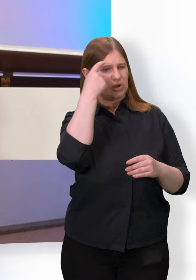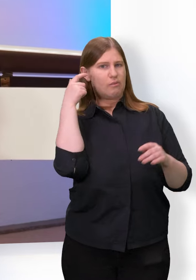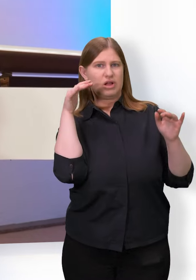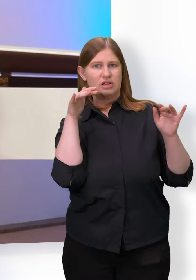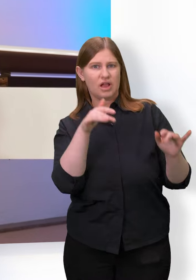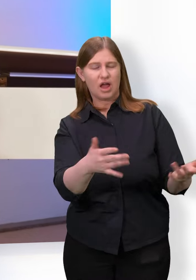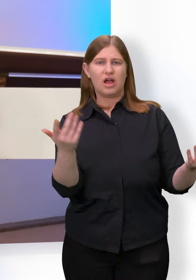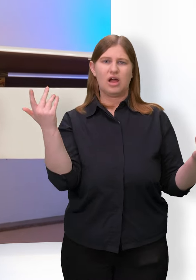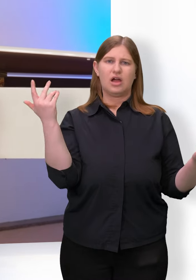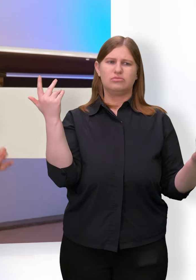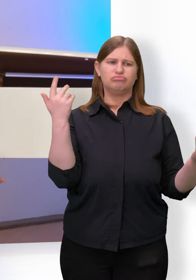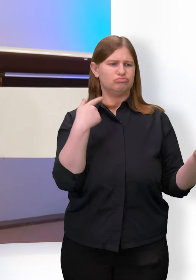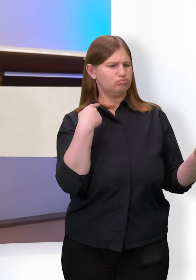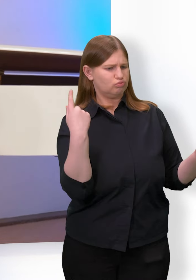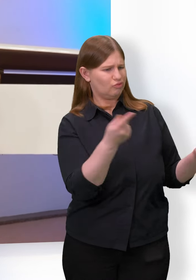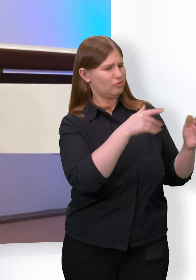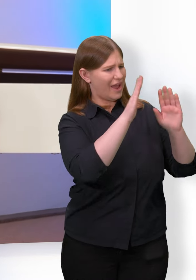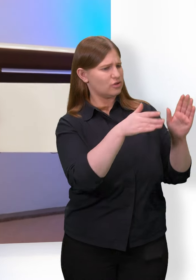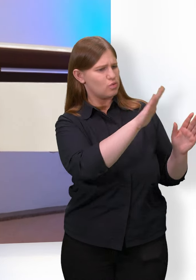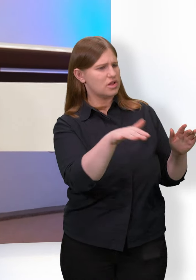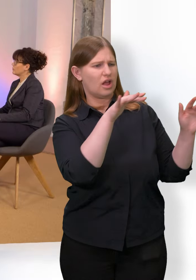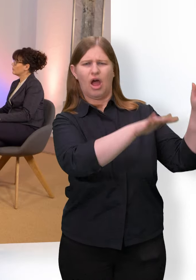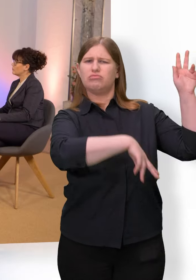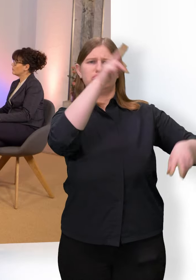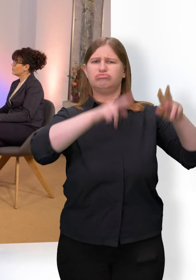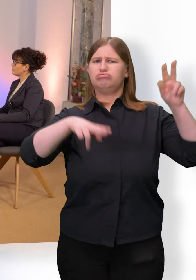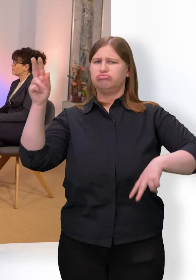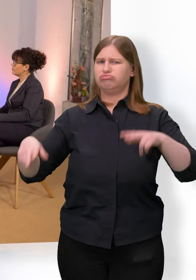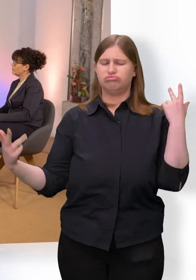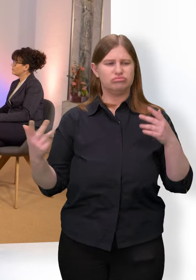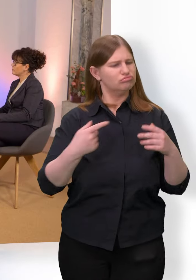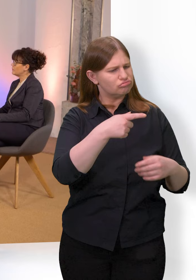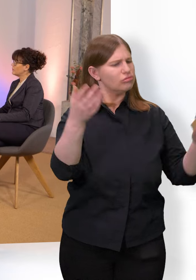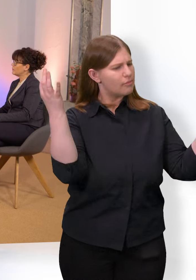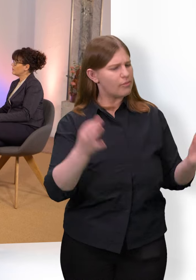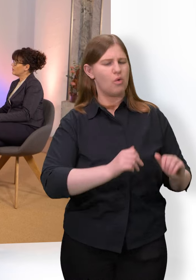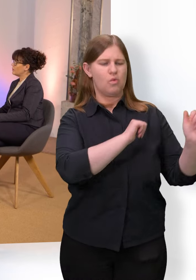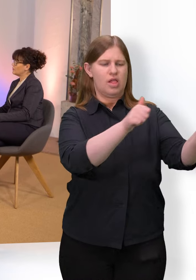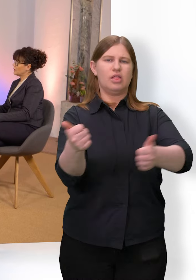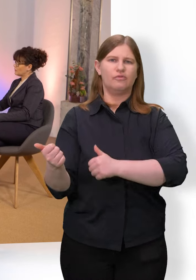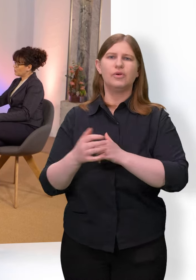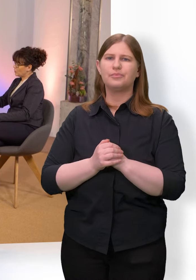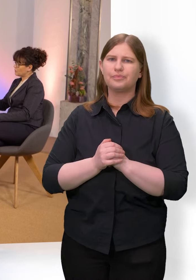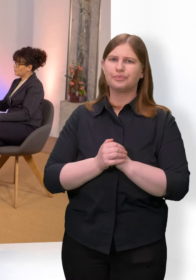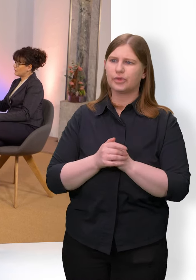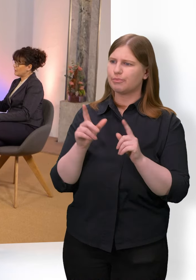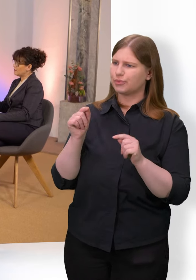Also ganz unterschiedlich. Und die eben Hilfe brauchen, Hilfe benötigen. Und Sie sagen, Sie kommen zu Ihnen.